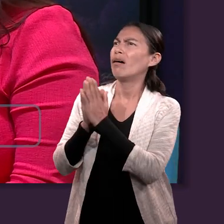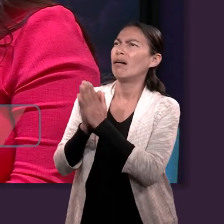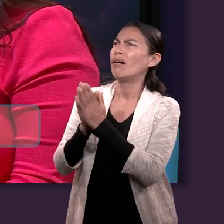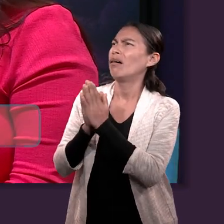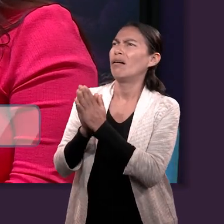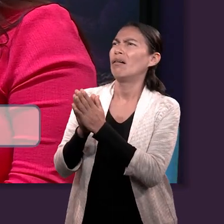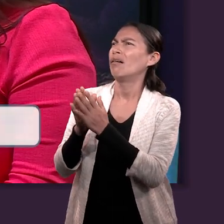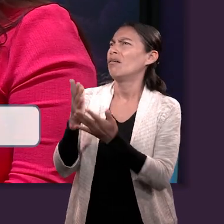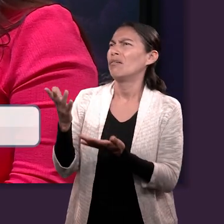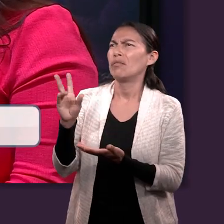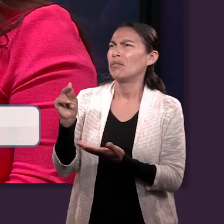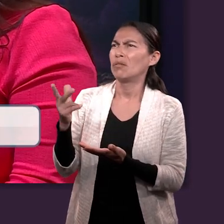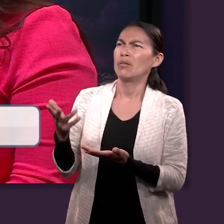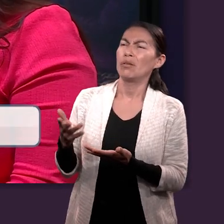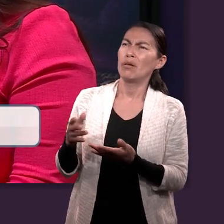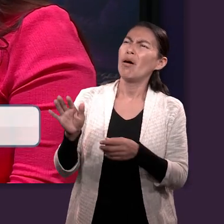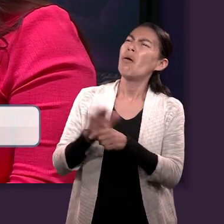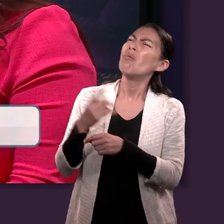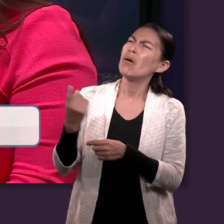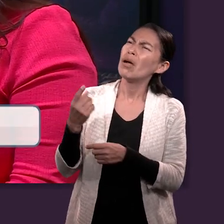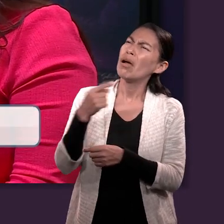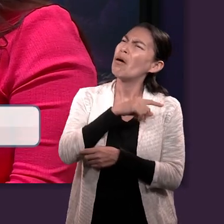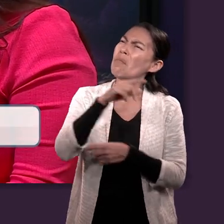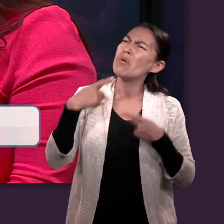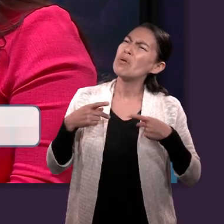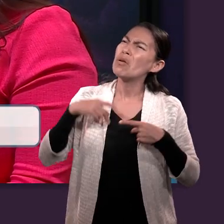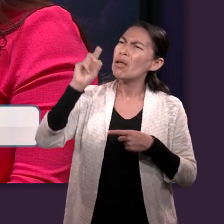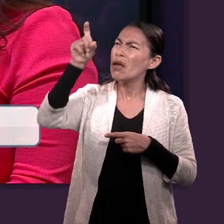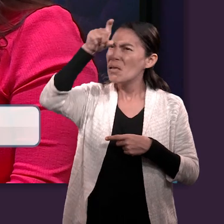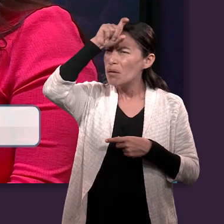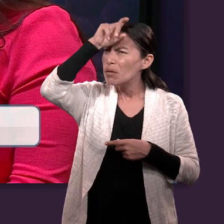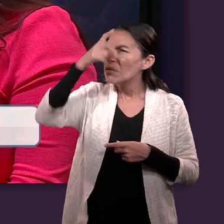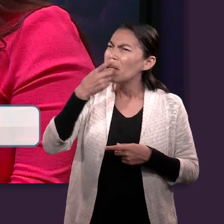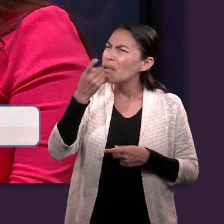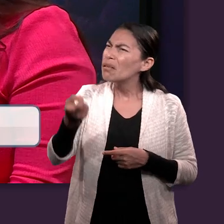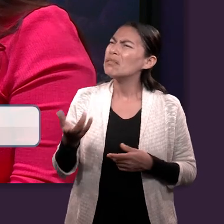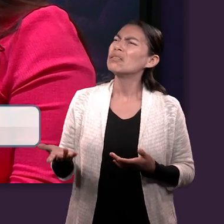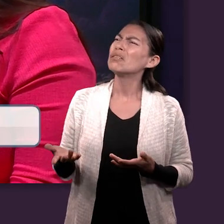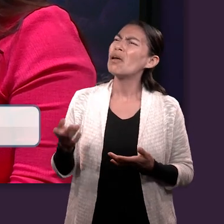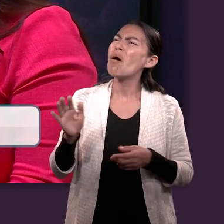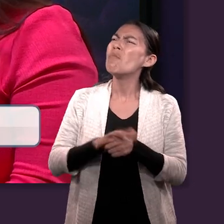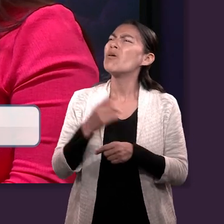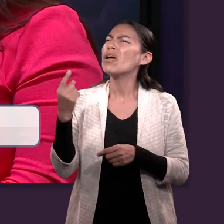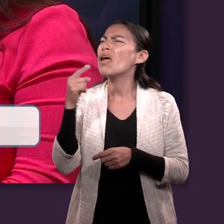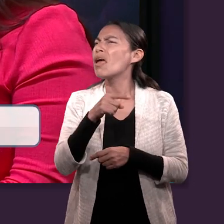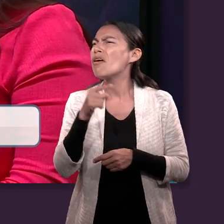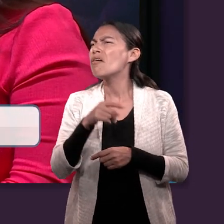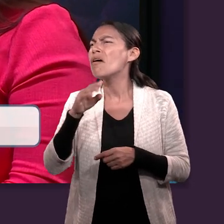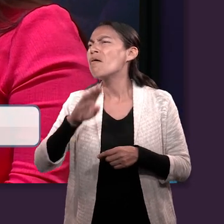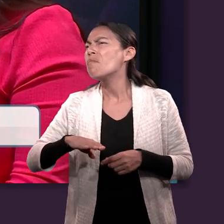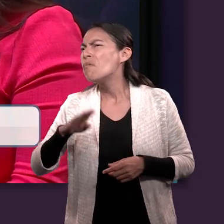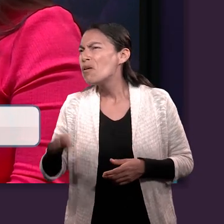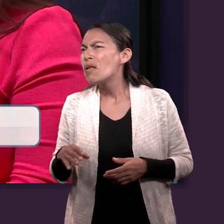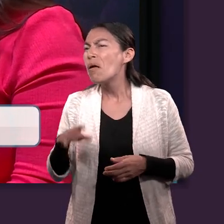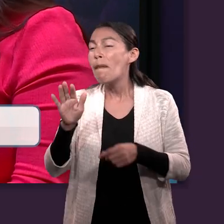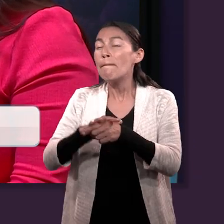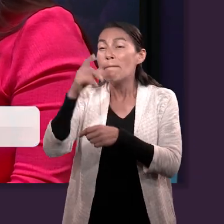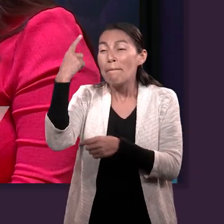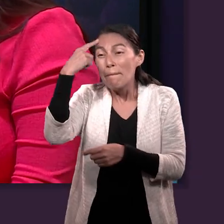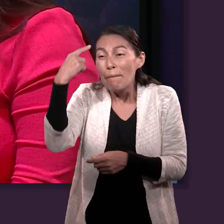malos sacó para matarlos en los montes y para raerlos de sobre la faz de la tierra? Acuérdate de Abraham, de Isaac y de Israel, tus siervos,